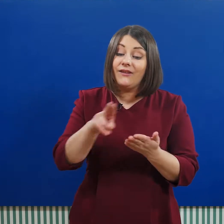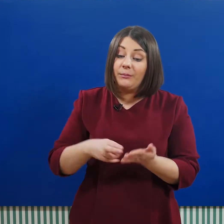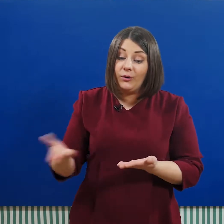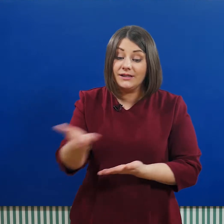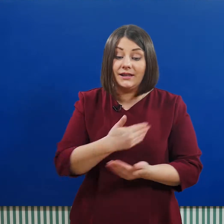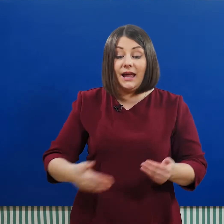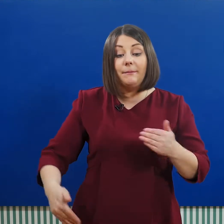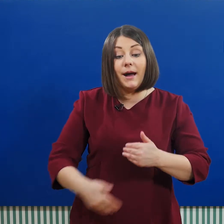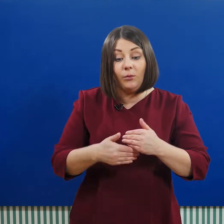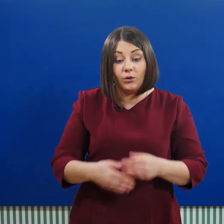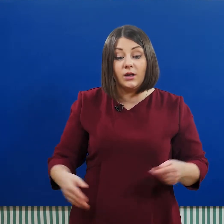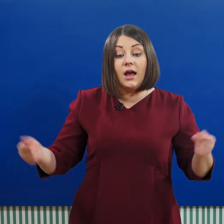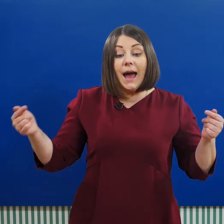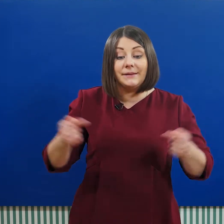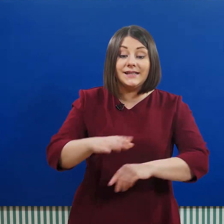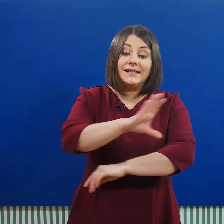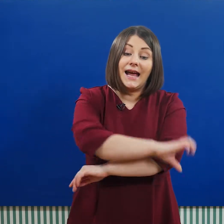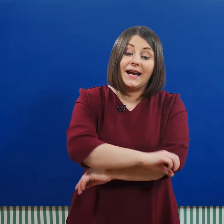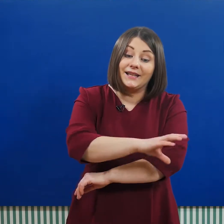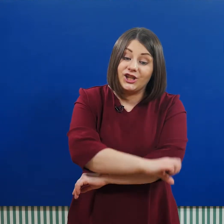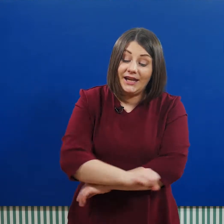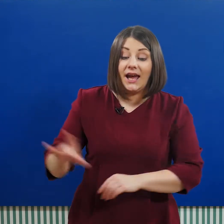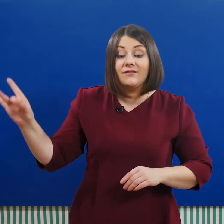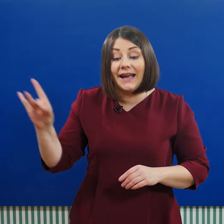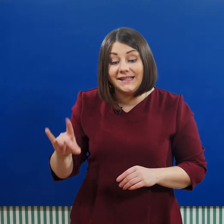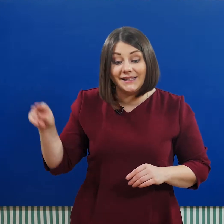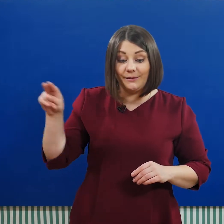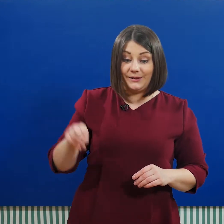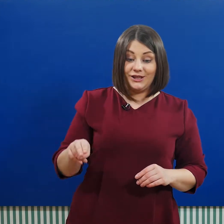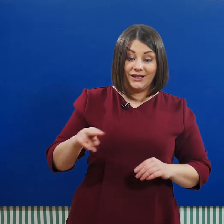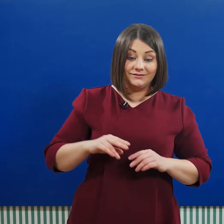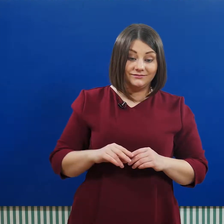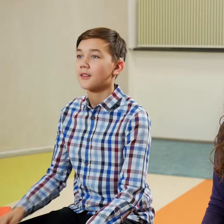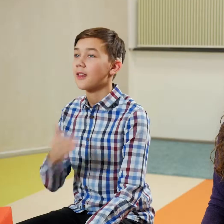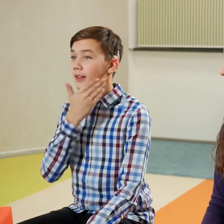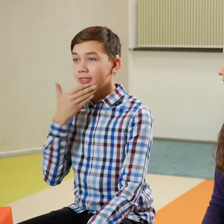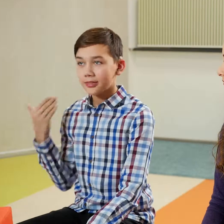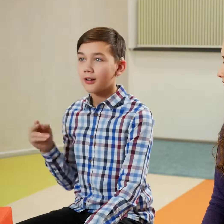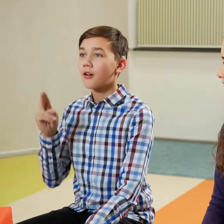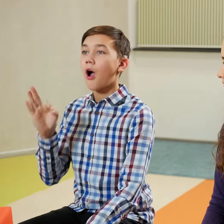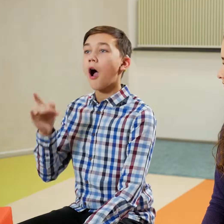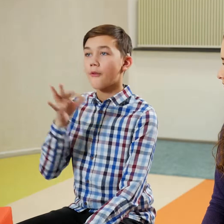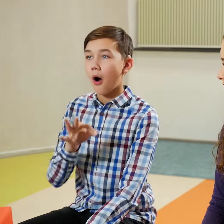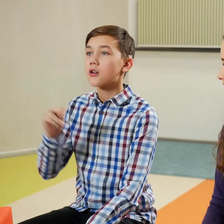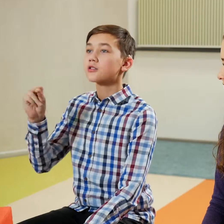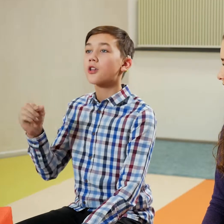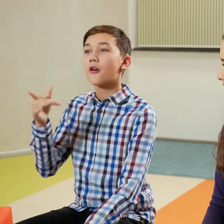вопросы нам помогут определить окончание в родительном падеже? Нет кого? Чего?